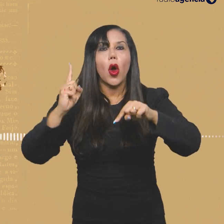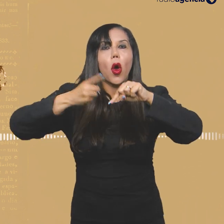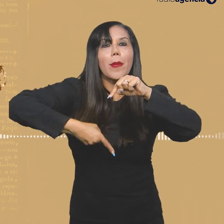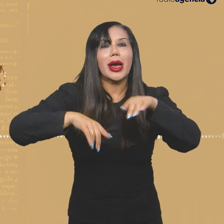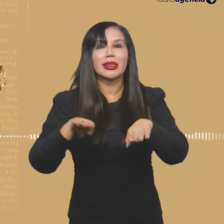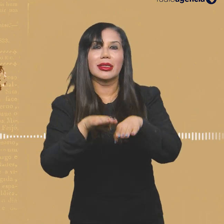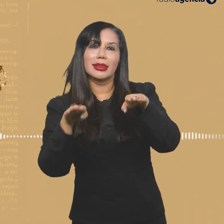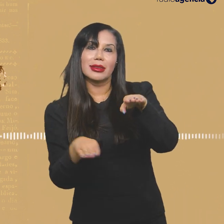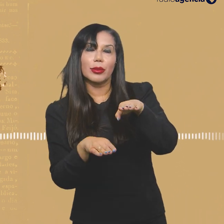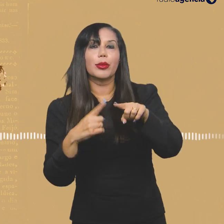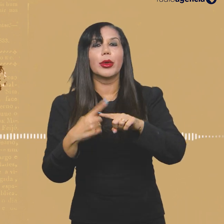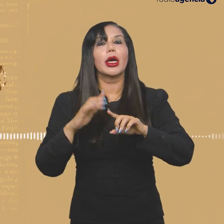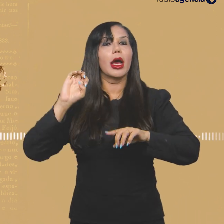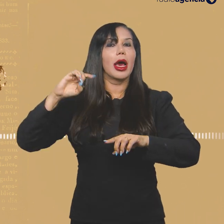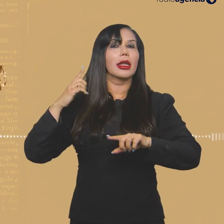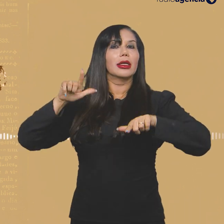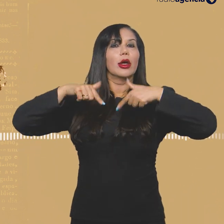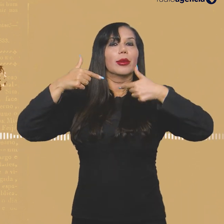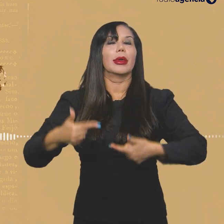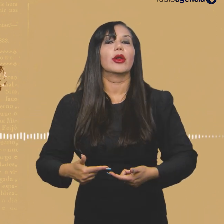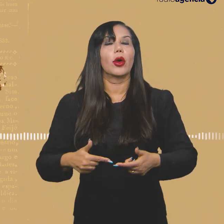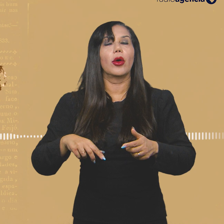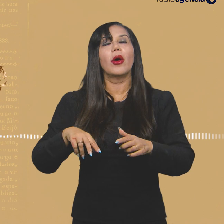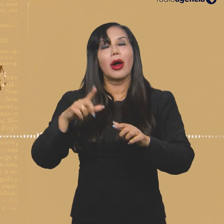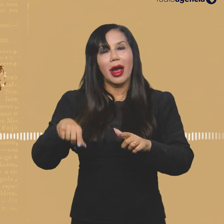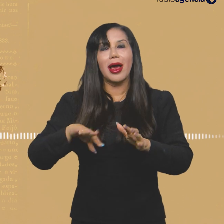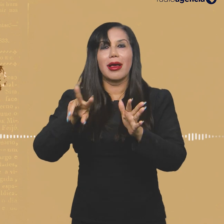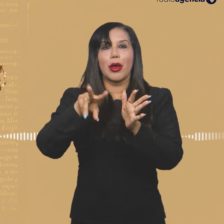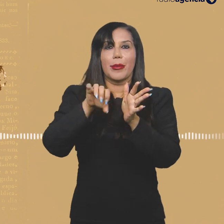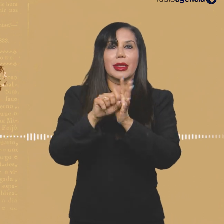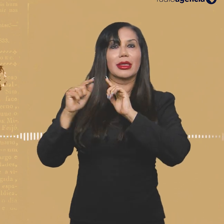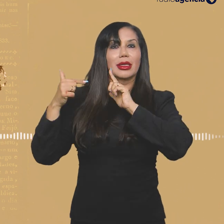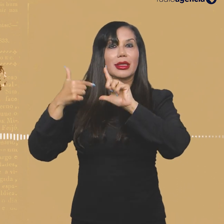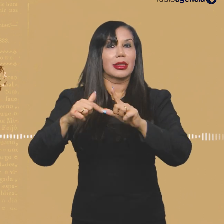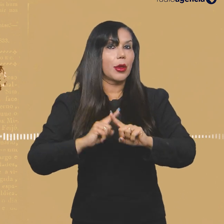de combate às desigualdades depois de trabalhar em veículos da mídia tradicional.